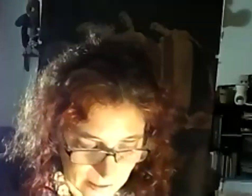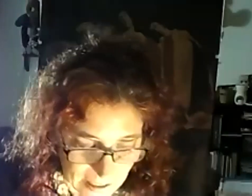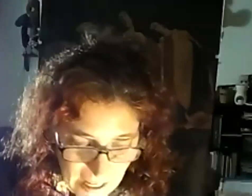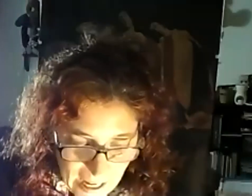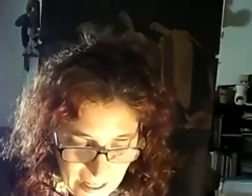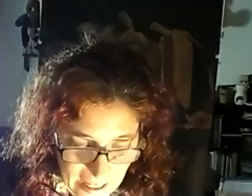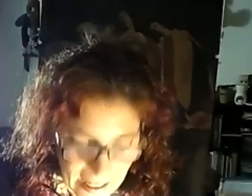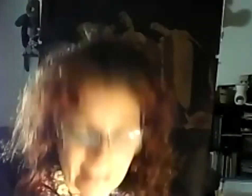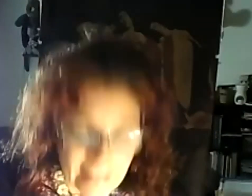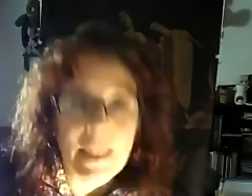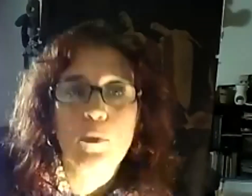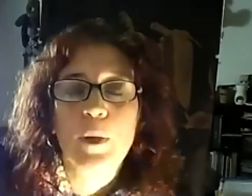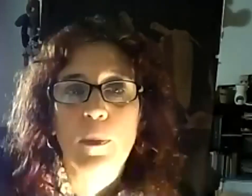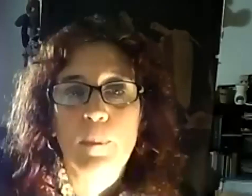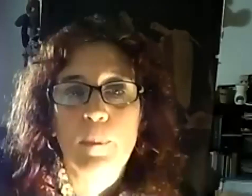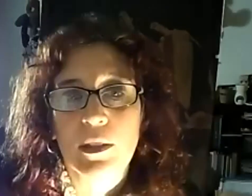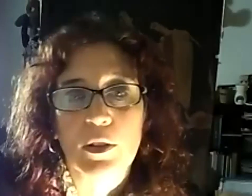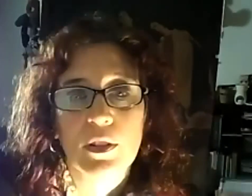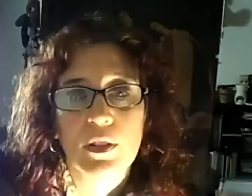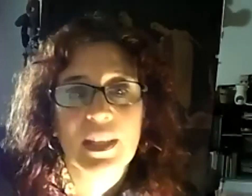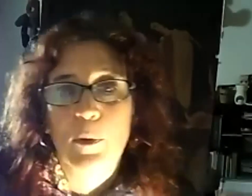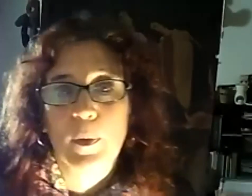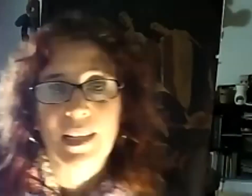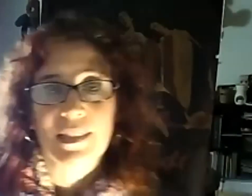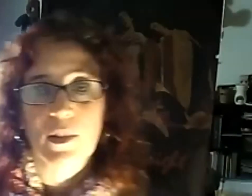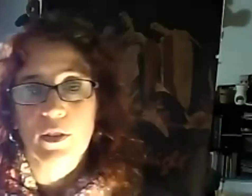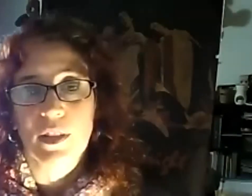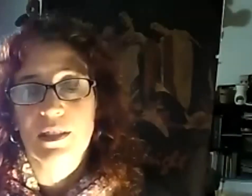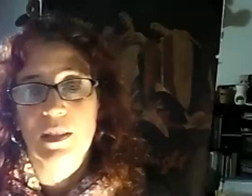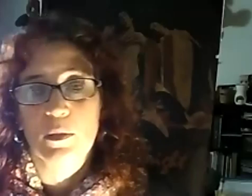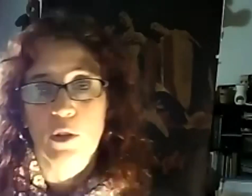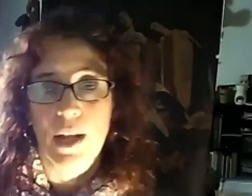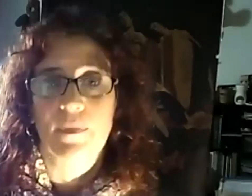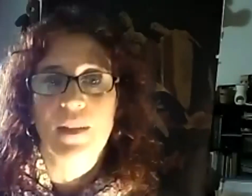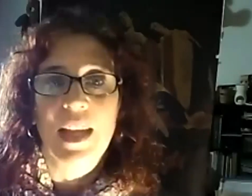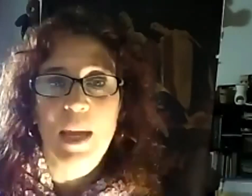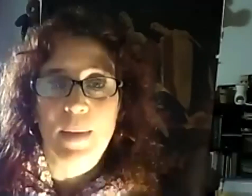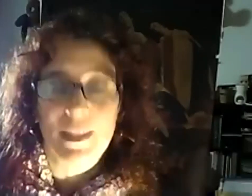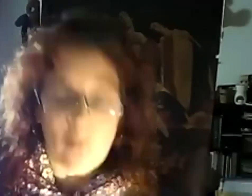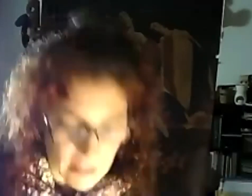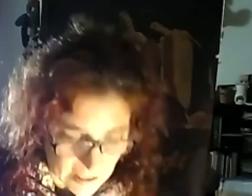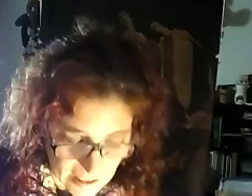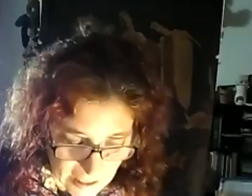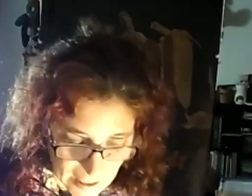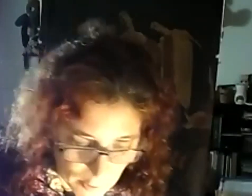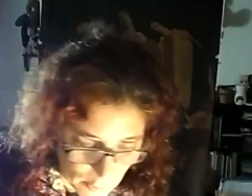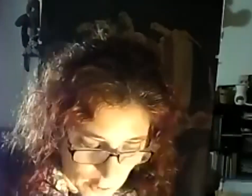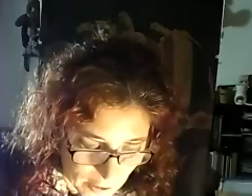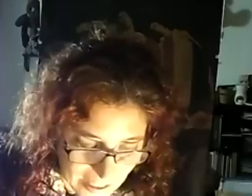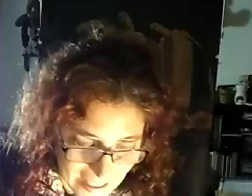realizar un número completo de la publicación institucional espacios de crítica y producción y